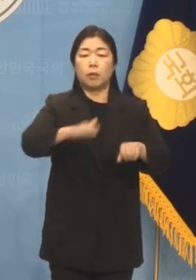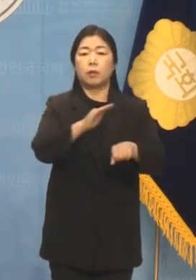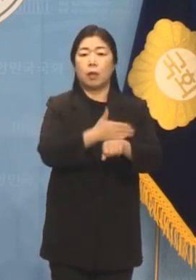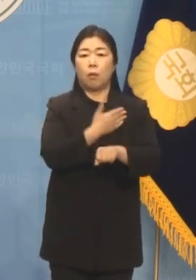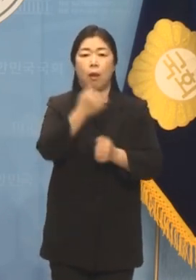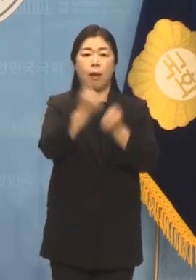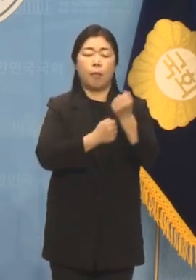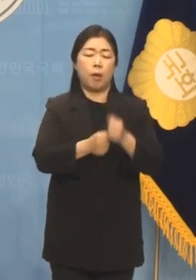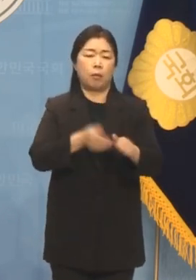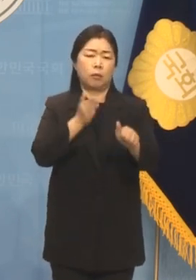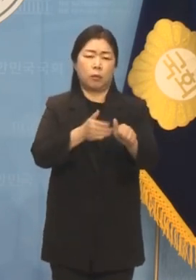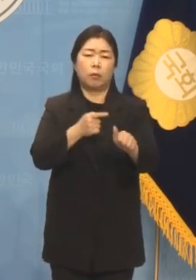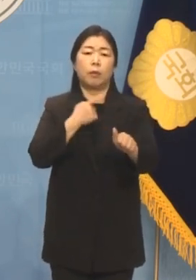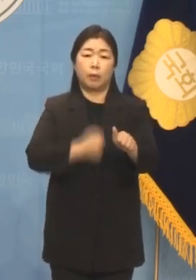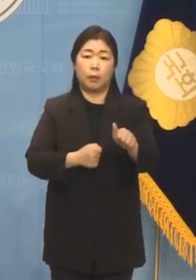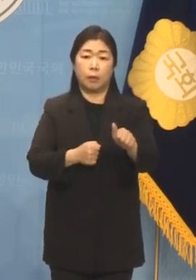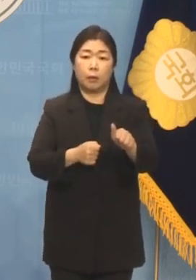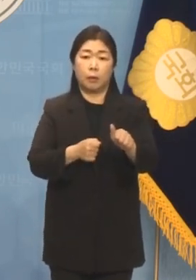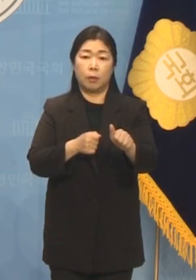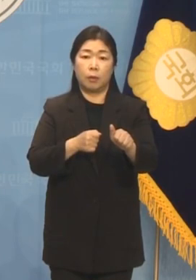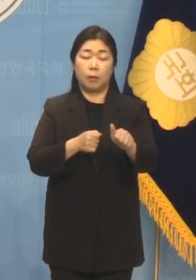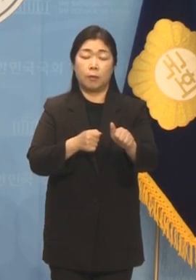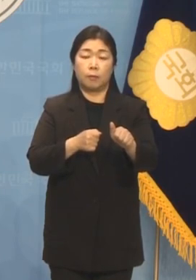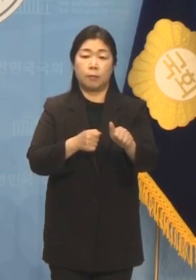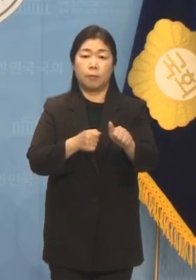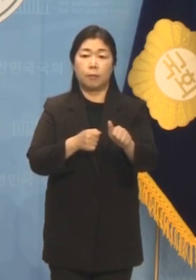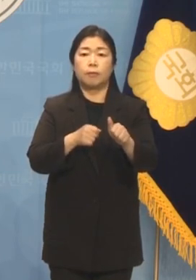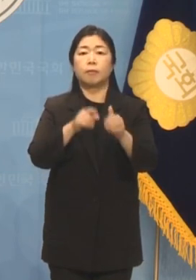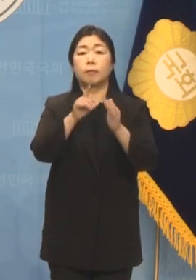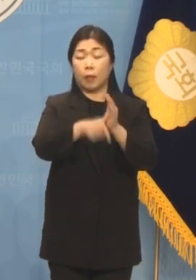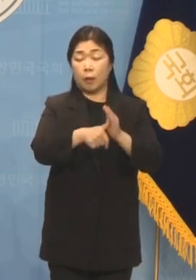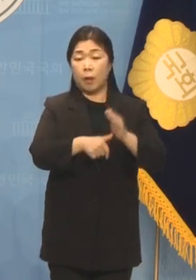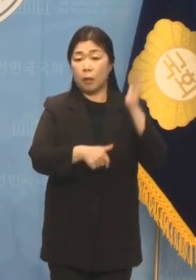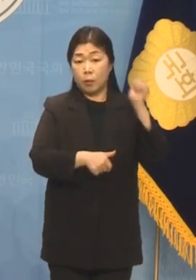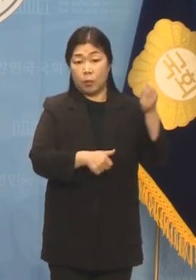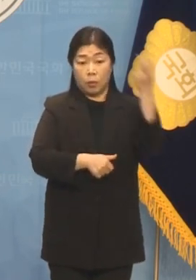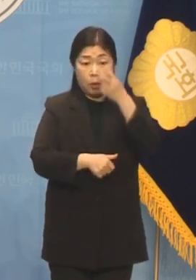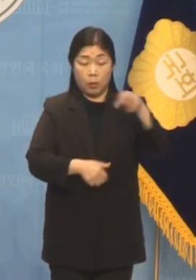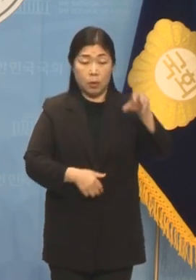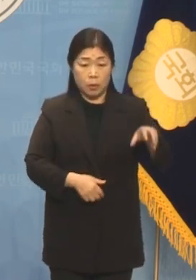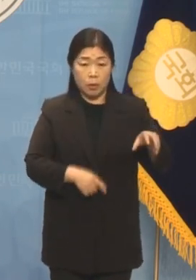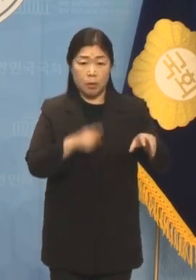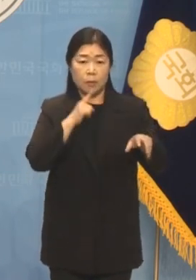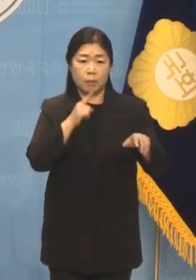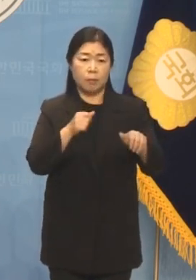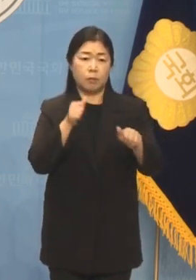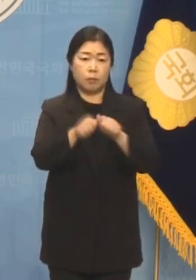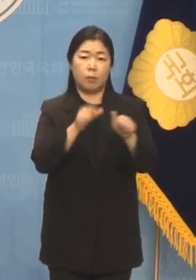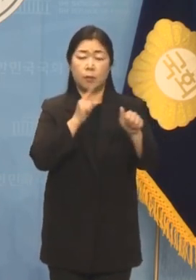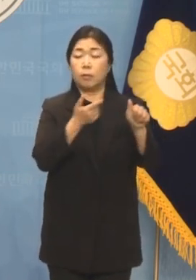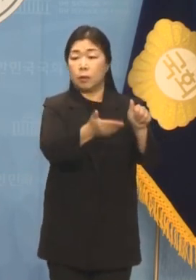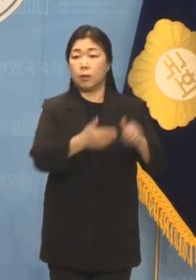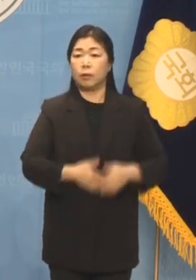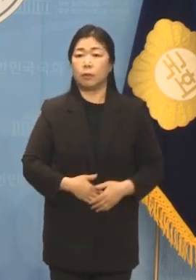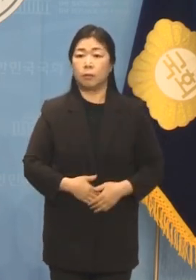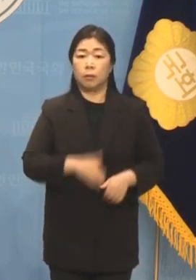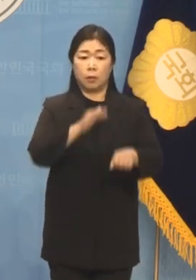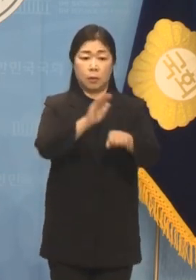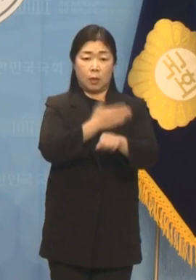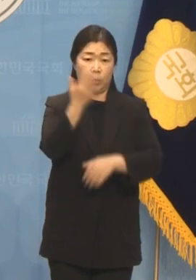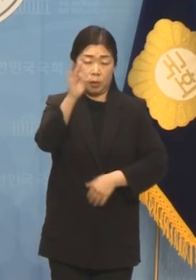해명을 요구한다. 대통령 경호처에도 한 말씀 드리겠습니다. 잘못